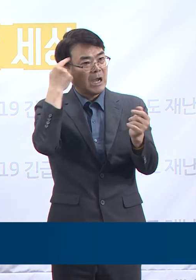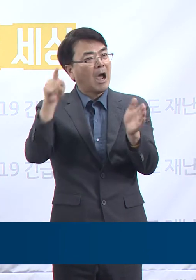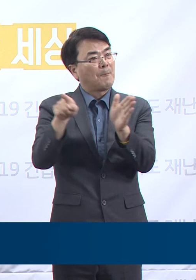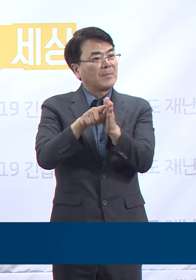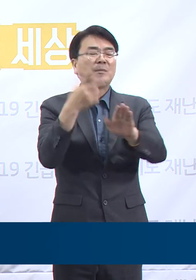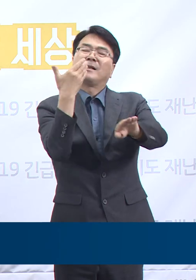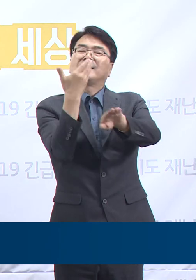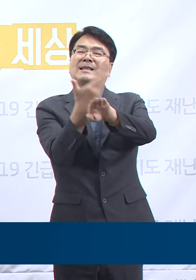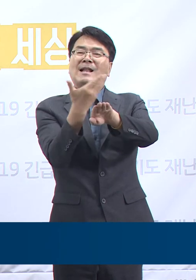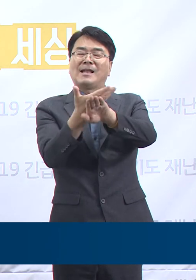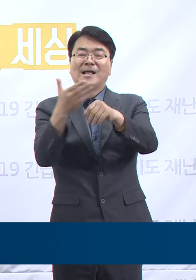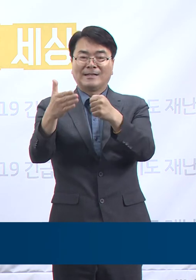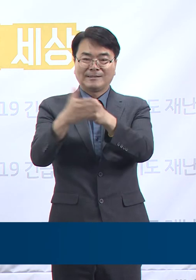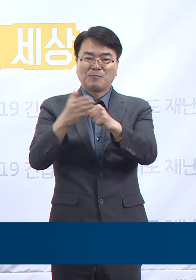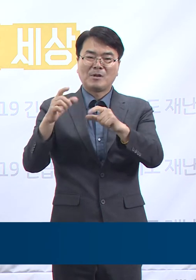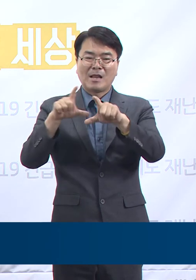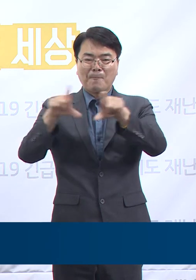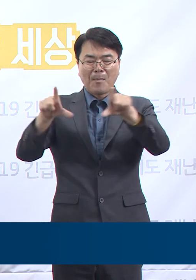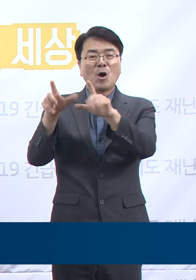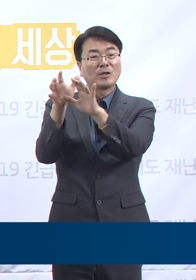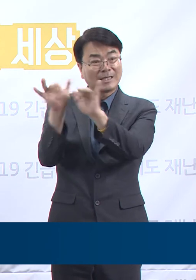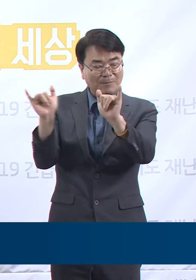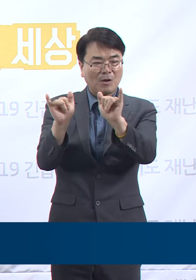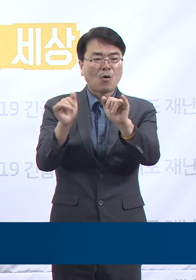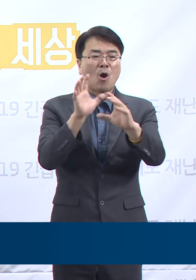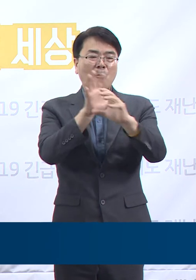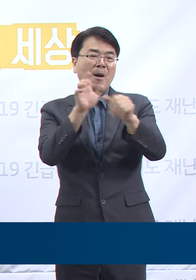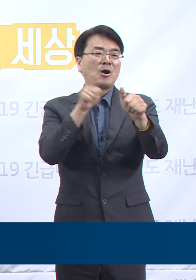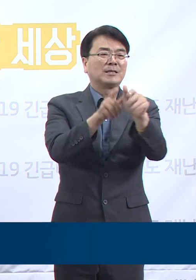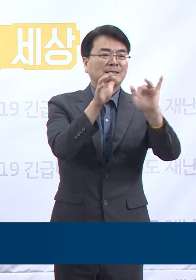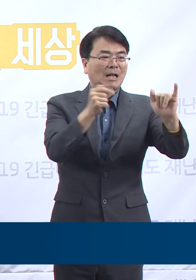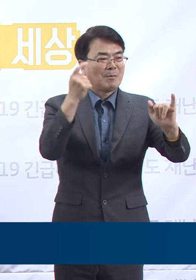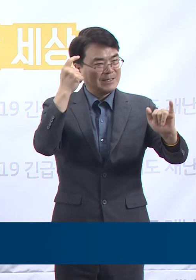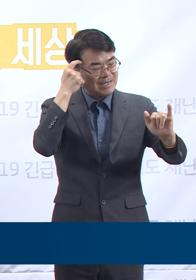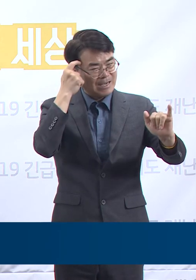일반인 사이에 큰 인식 격차가 있음을 알 수 있었습니다.